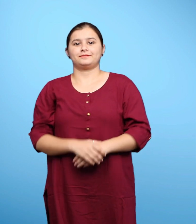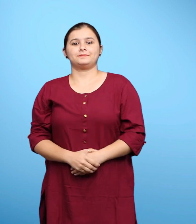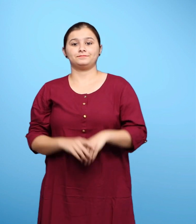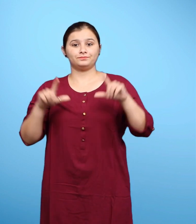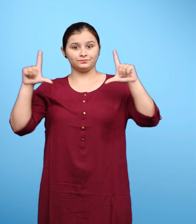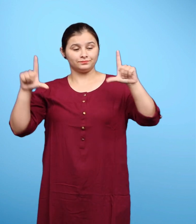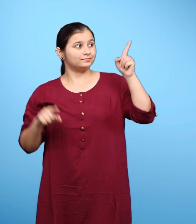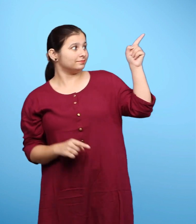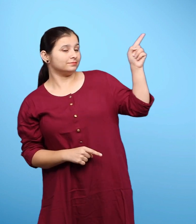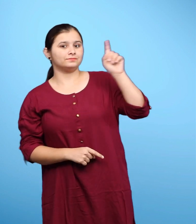चित्र चार